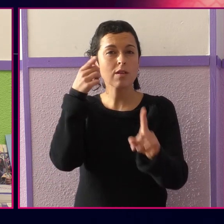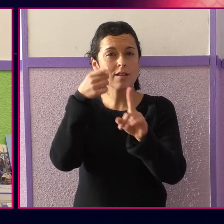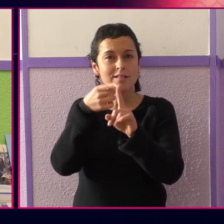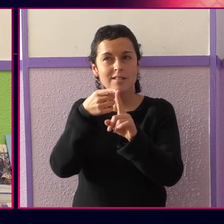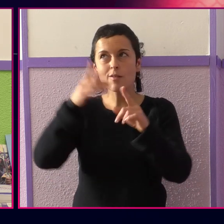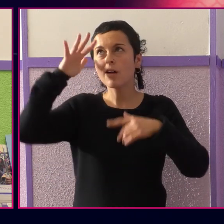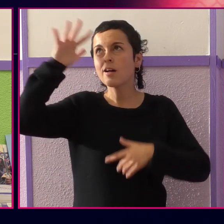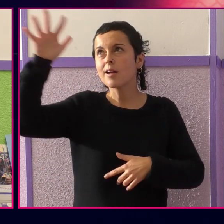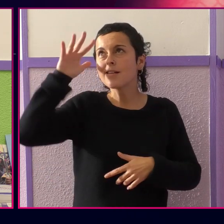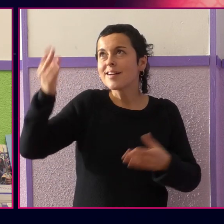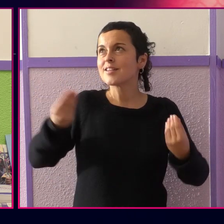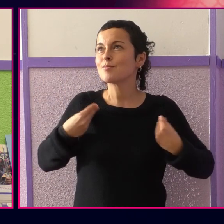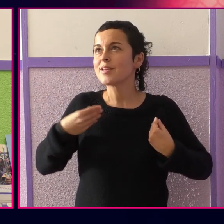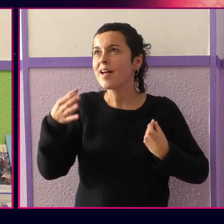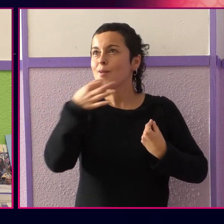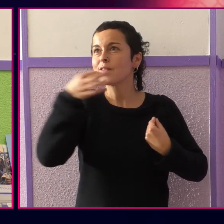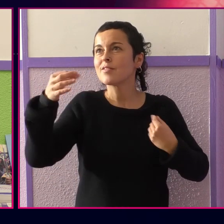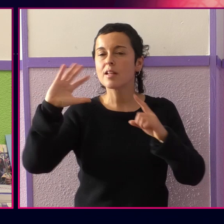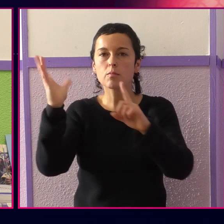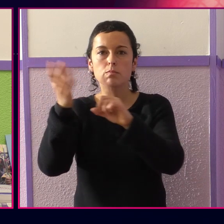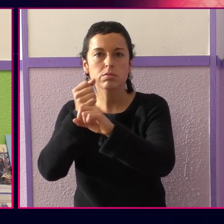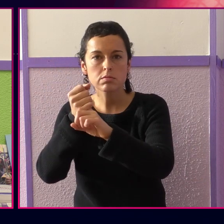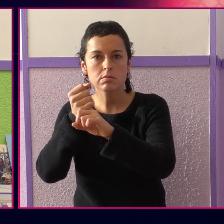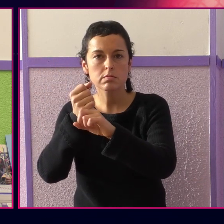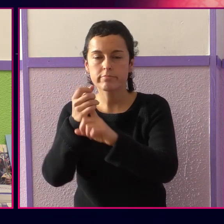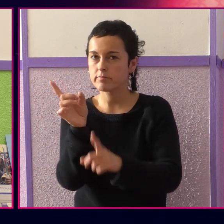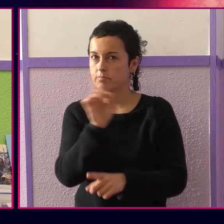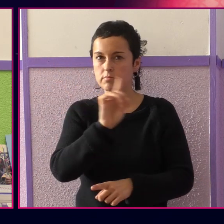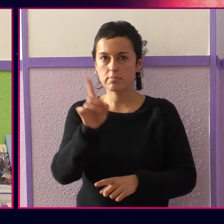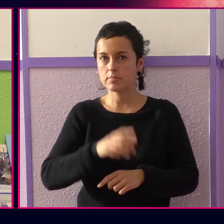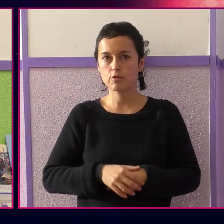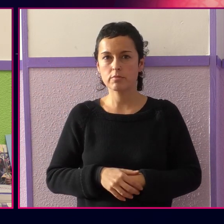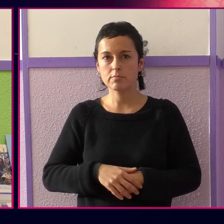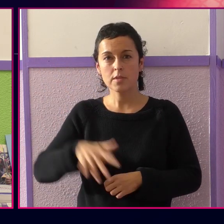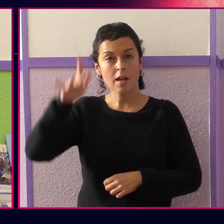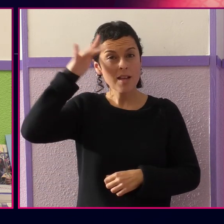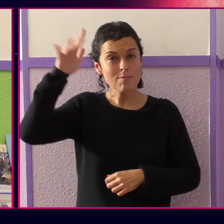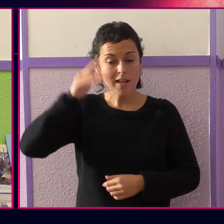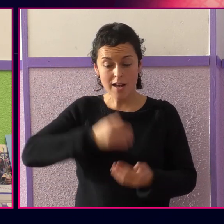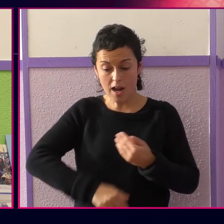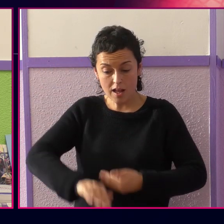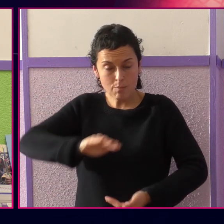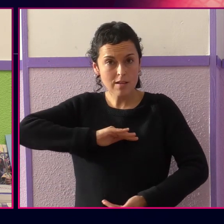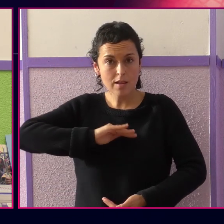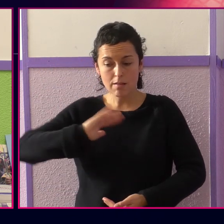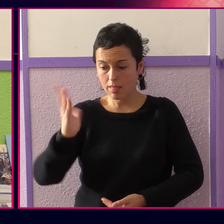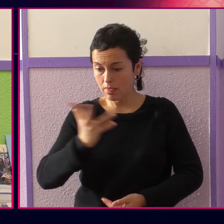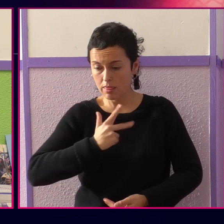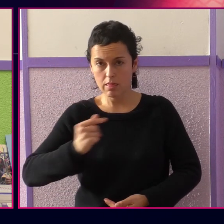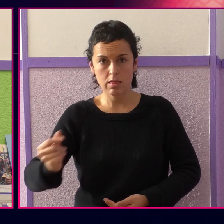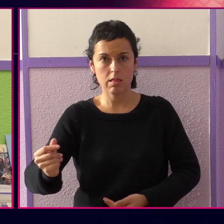Ziorrenik, ametsa egiteko ahalmena ere lapurtua izan dutela ikusten dute.